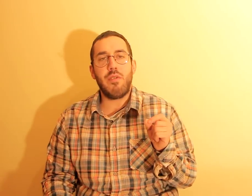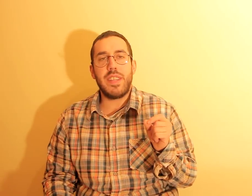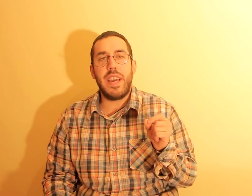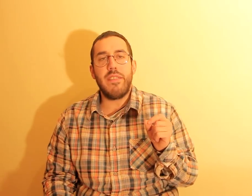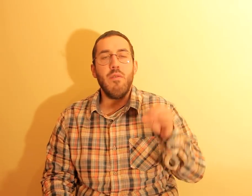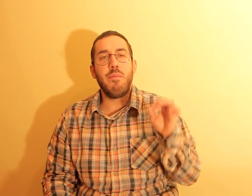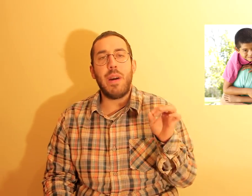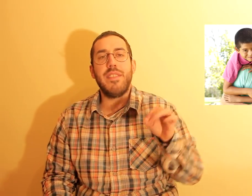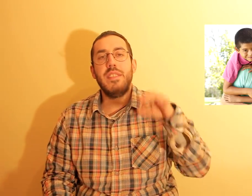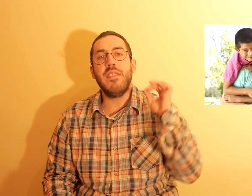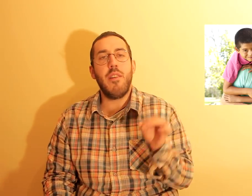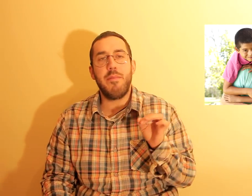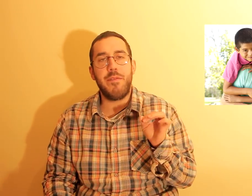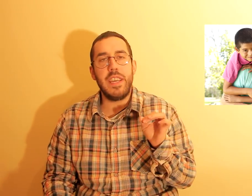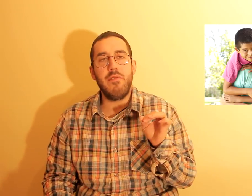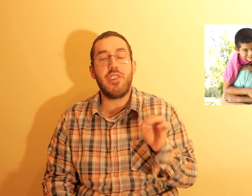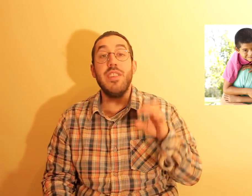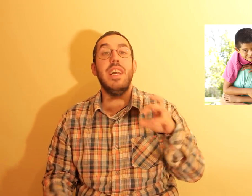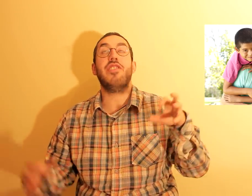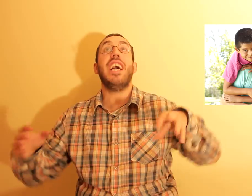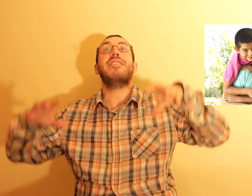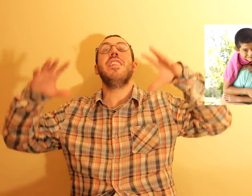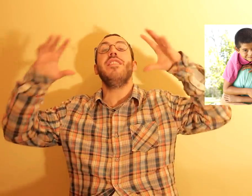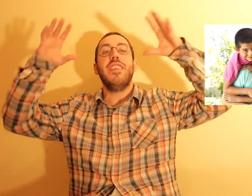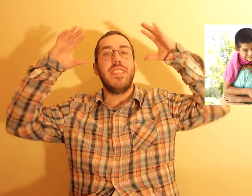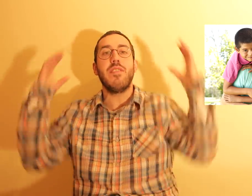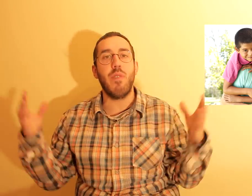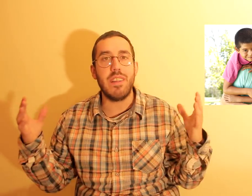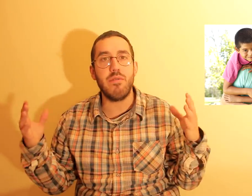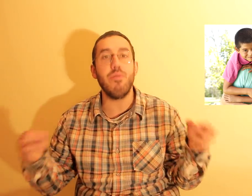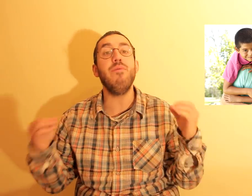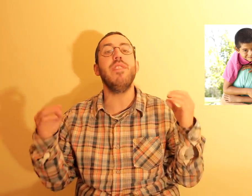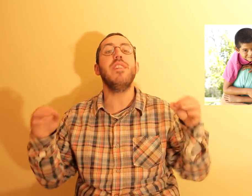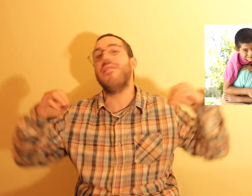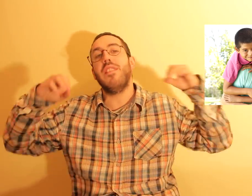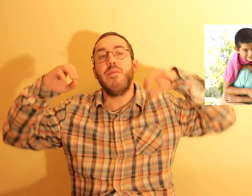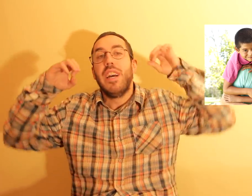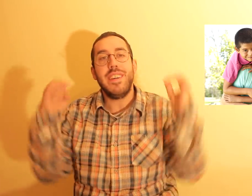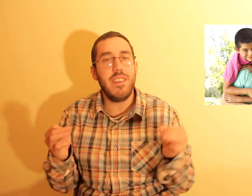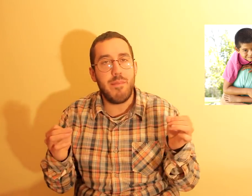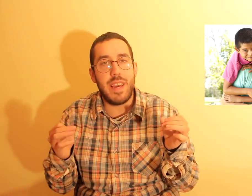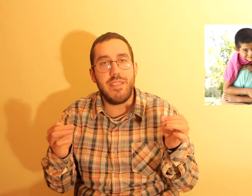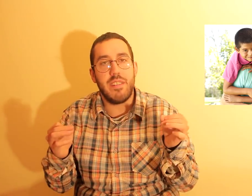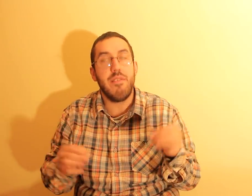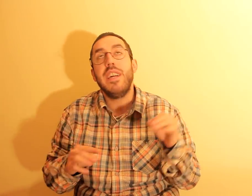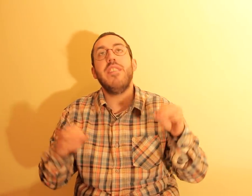qualquer, um pai de 9 filhos, casado já há 35 anos, um dia decidiu ir ao médico e